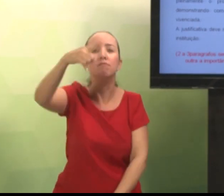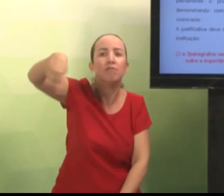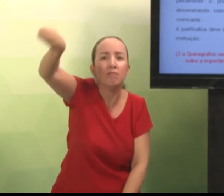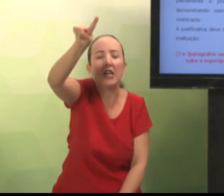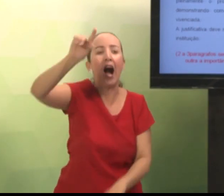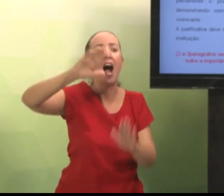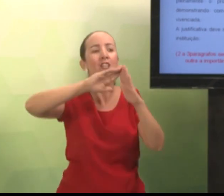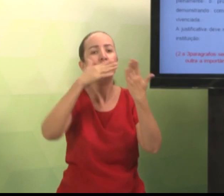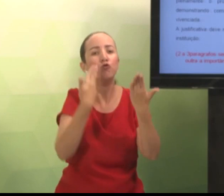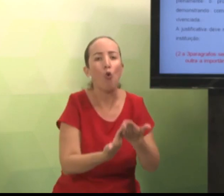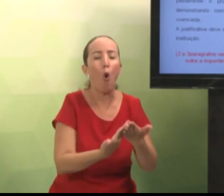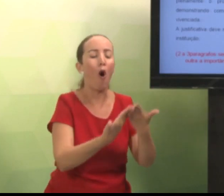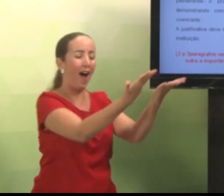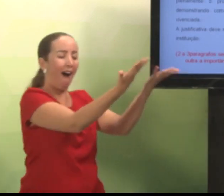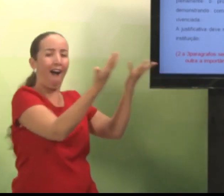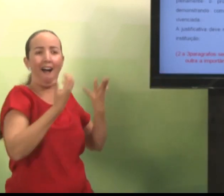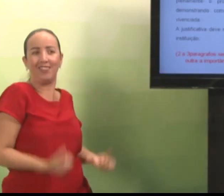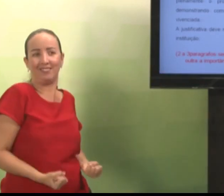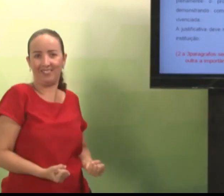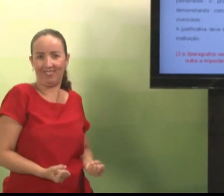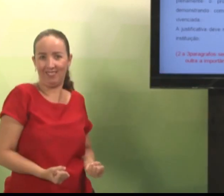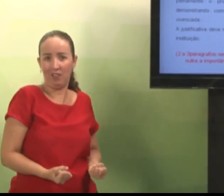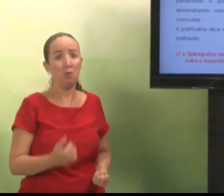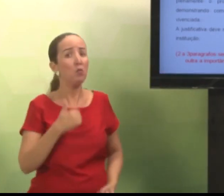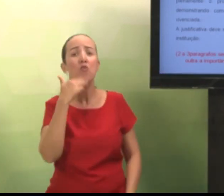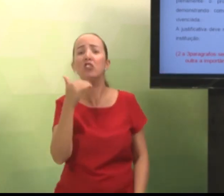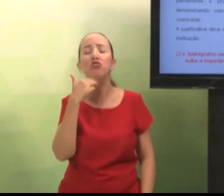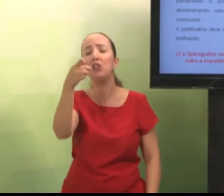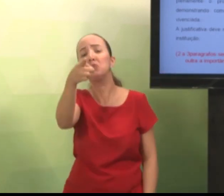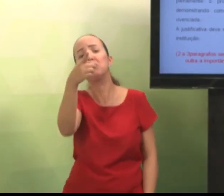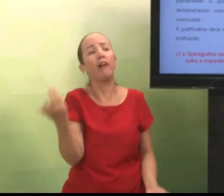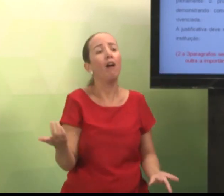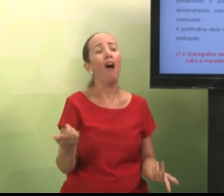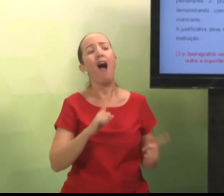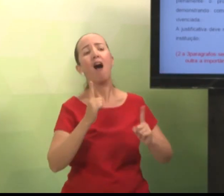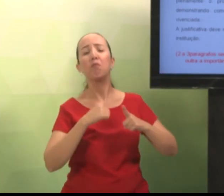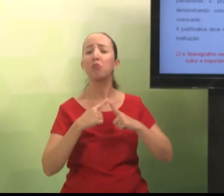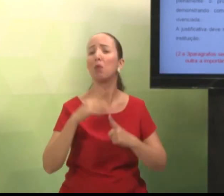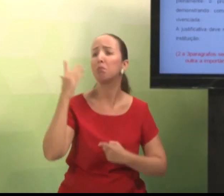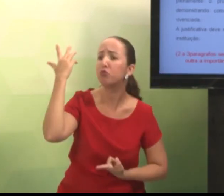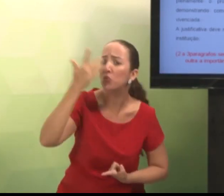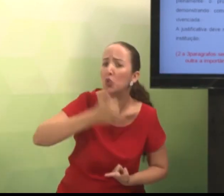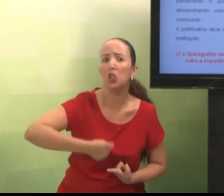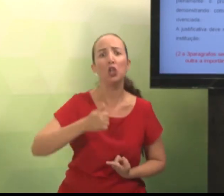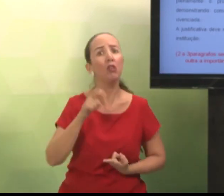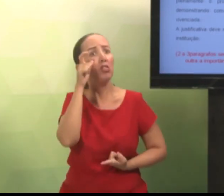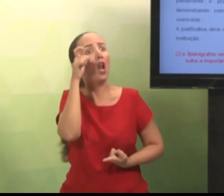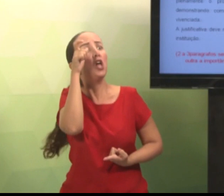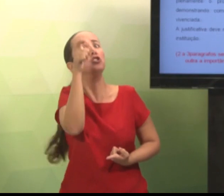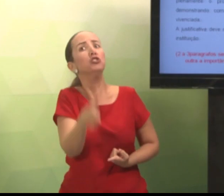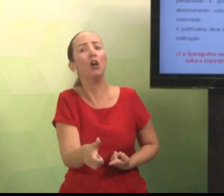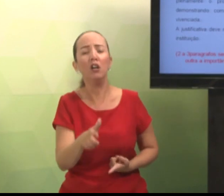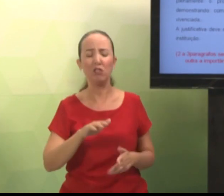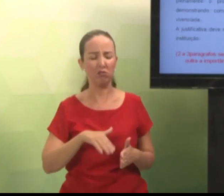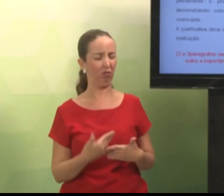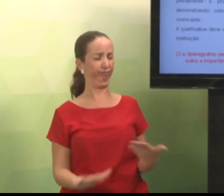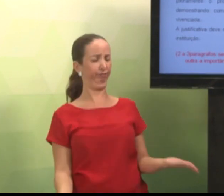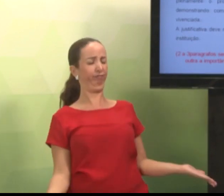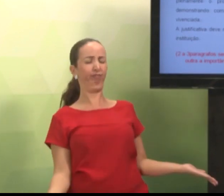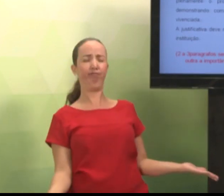esse trabalho possa auxiliar. Responder as questões. Para que a escola receba o seu trabalho com